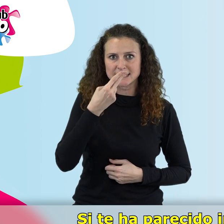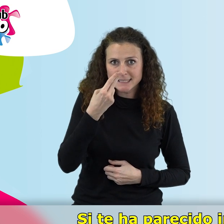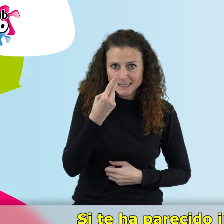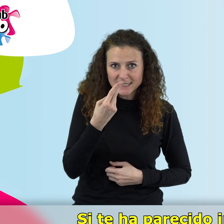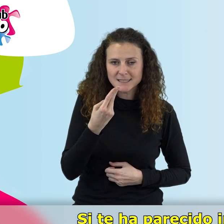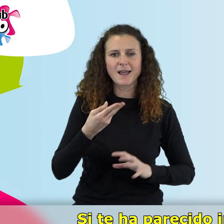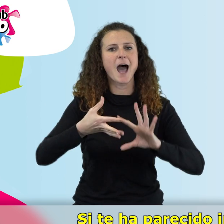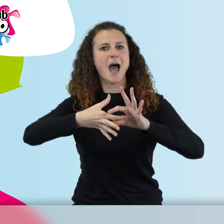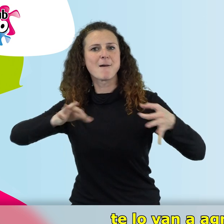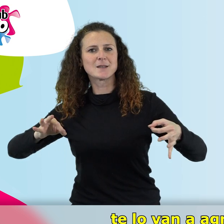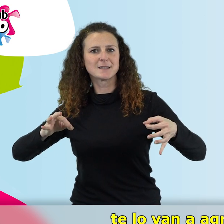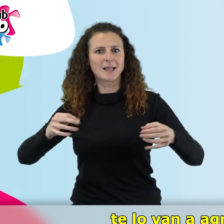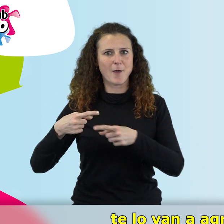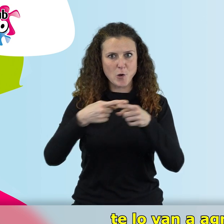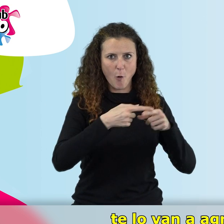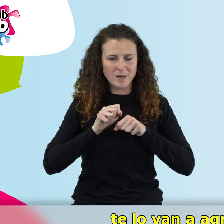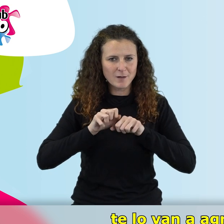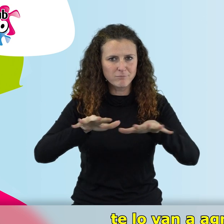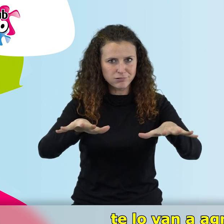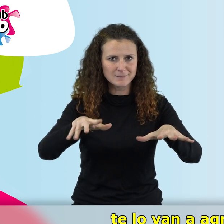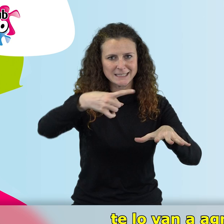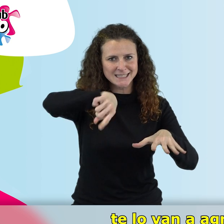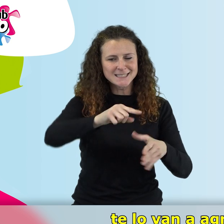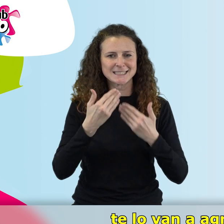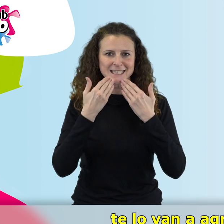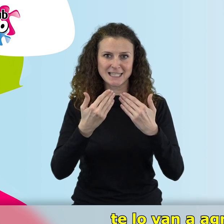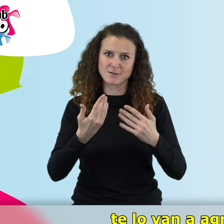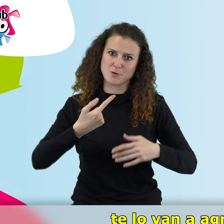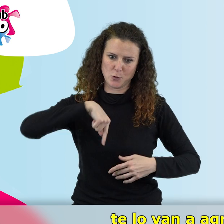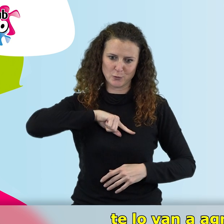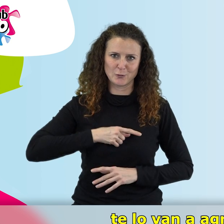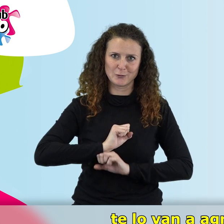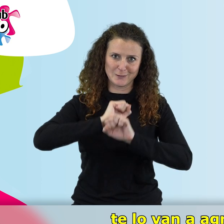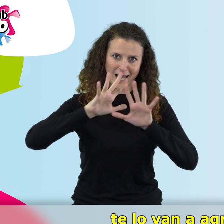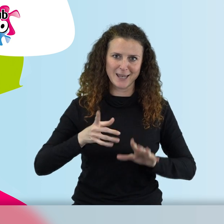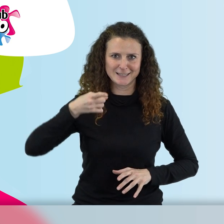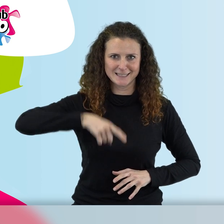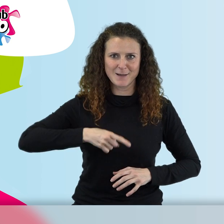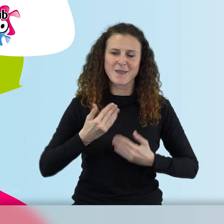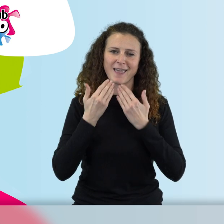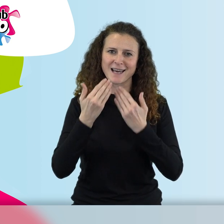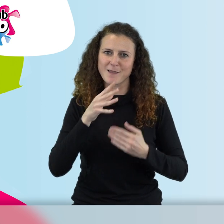compártelo con tus amistades te lo van a agradecer y nosotros por supuesto también.